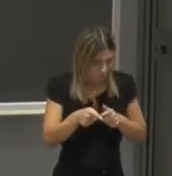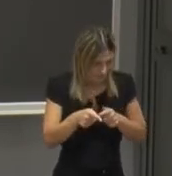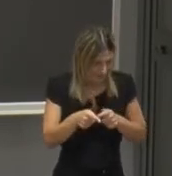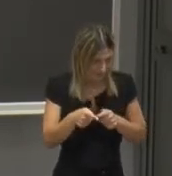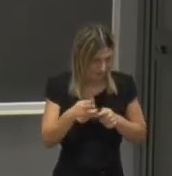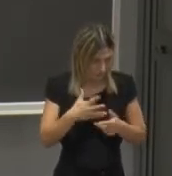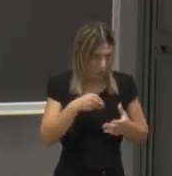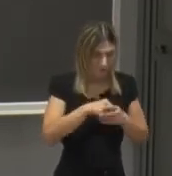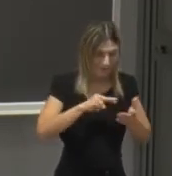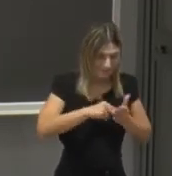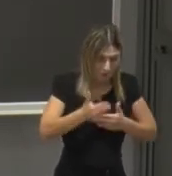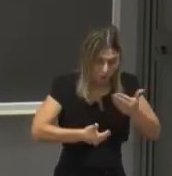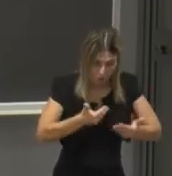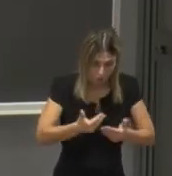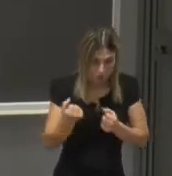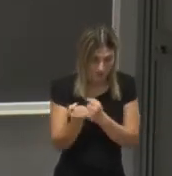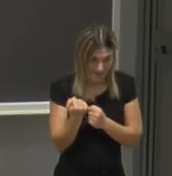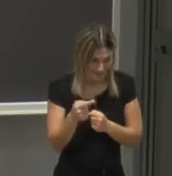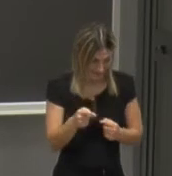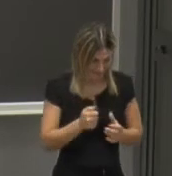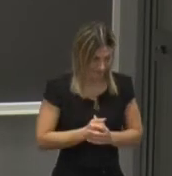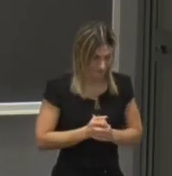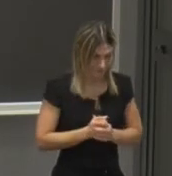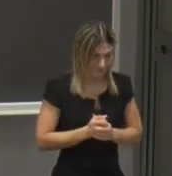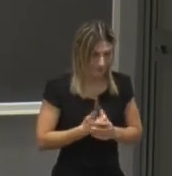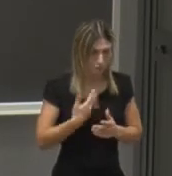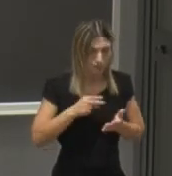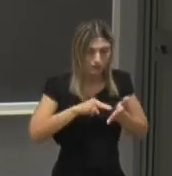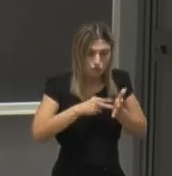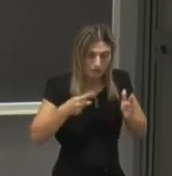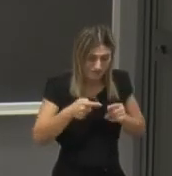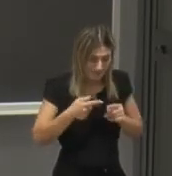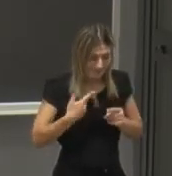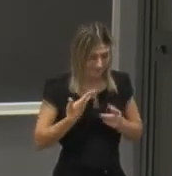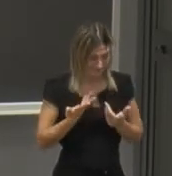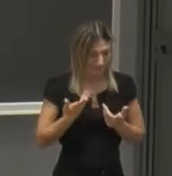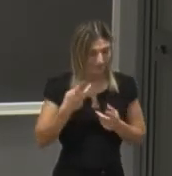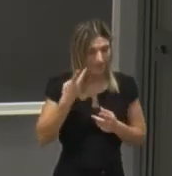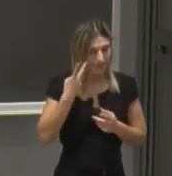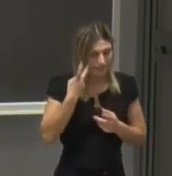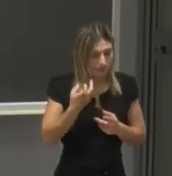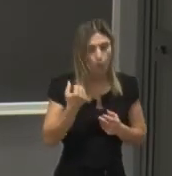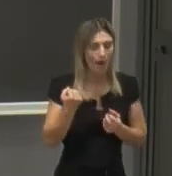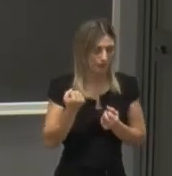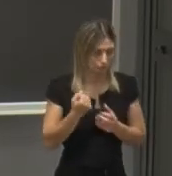technologies and services l'ingegneria dell'automazione control systems and automation